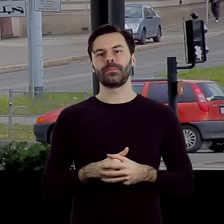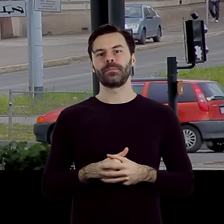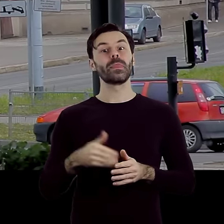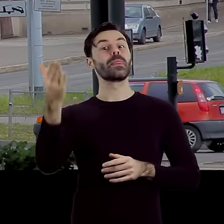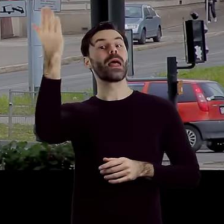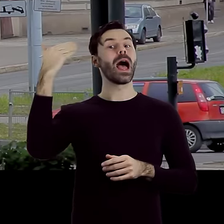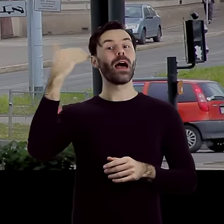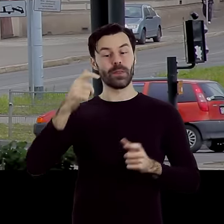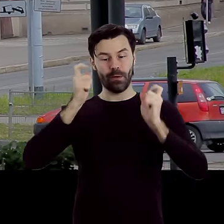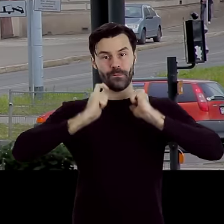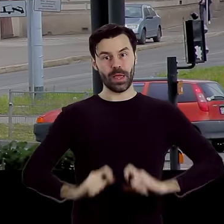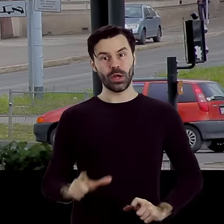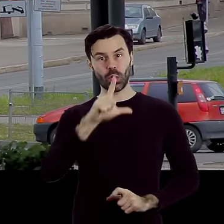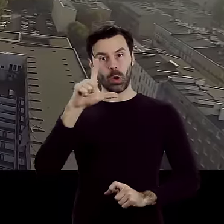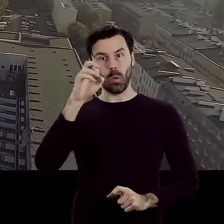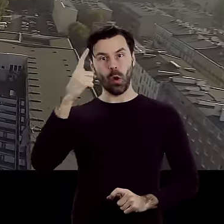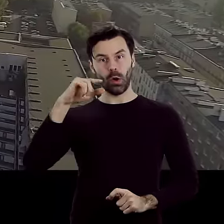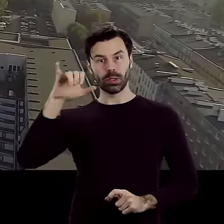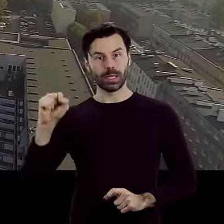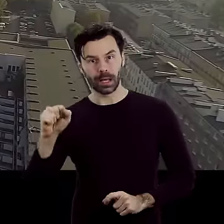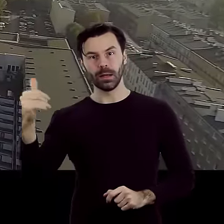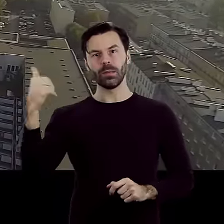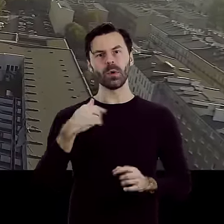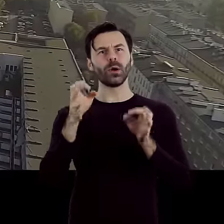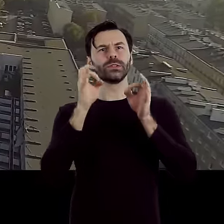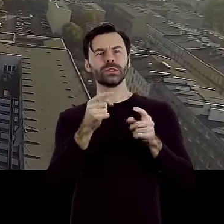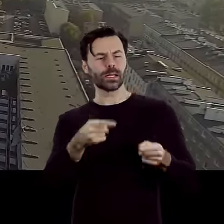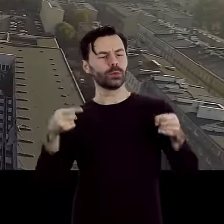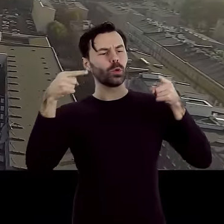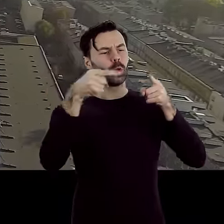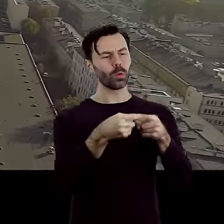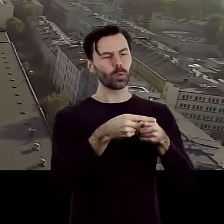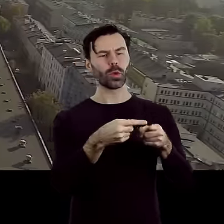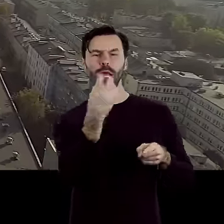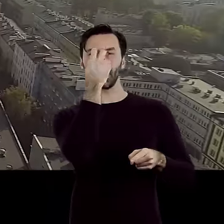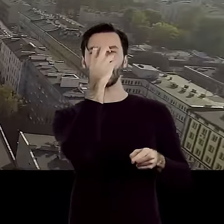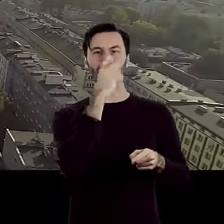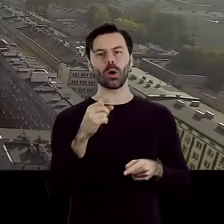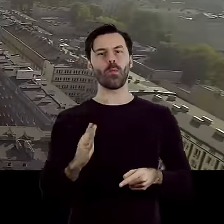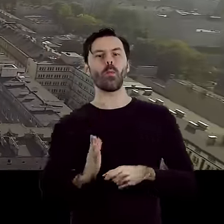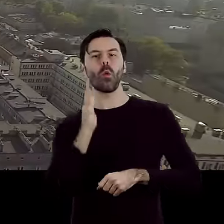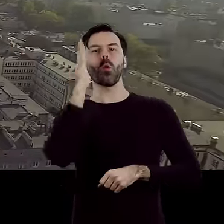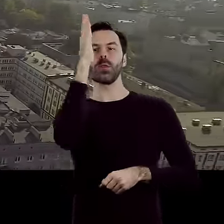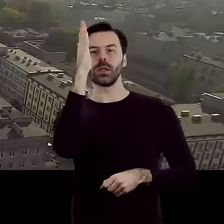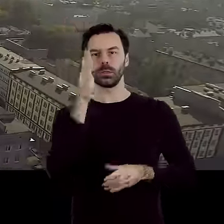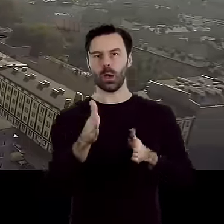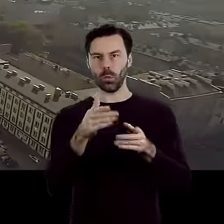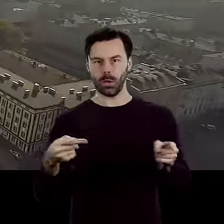Pierwotnie wieś Łodzia znajdowała się w okolicy dzisiejszego skrzyżowania ulic Kilińskiego i Północnej. Za